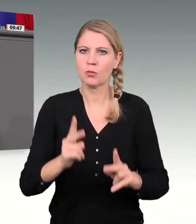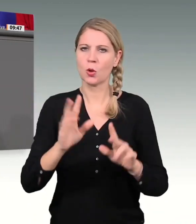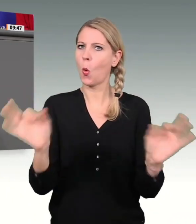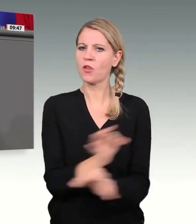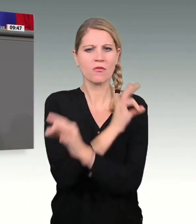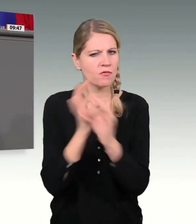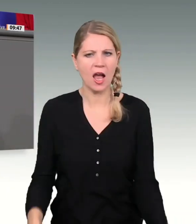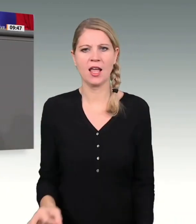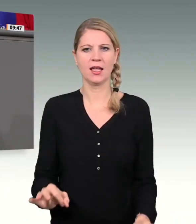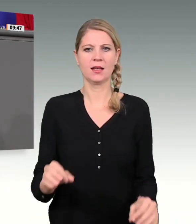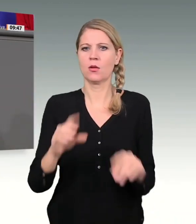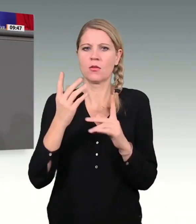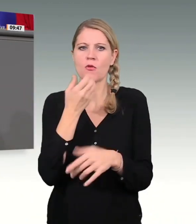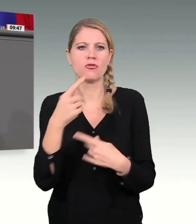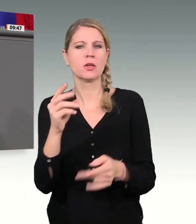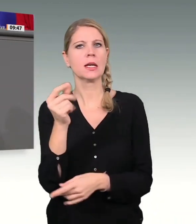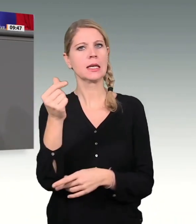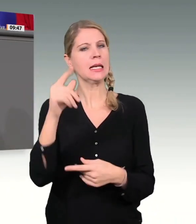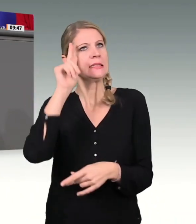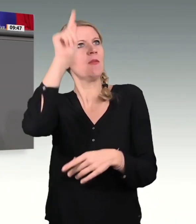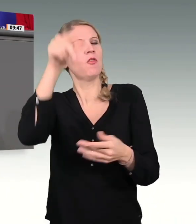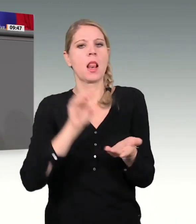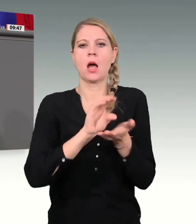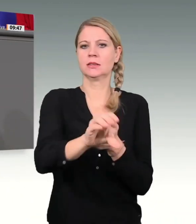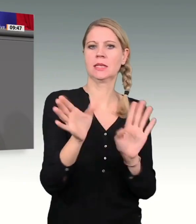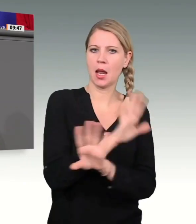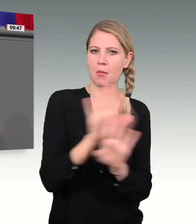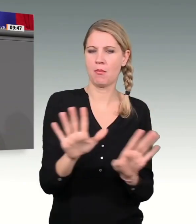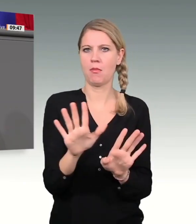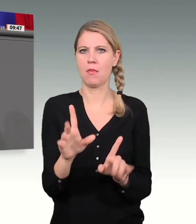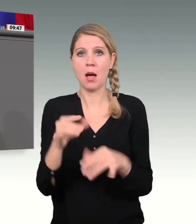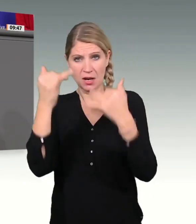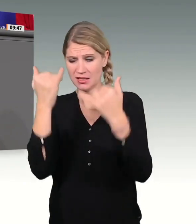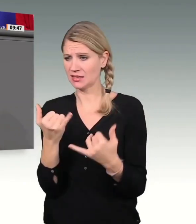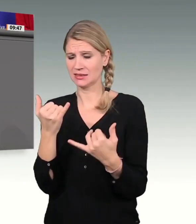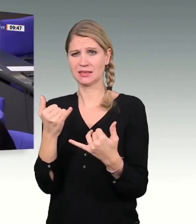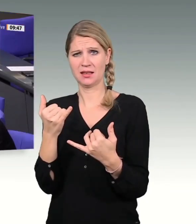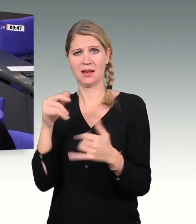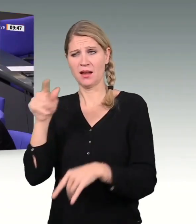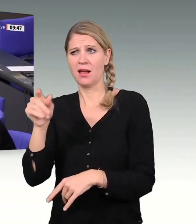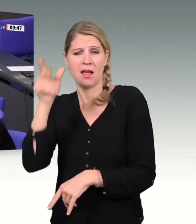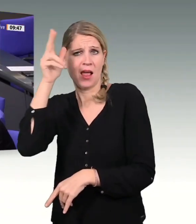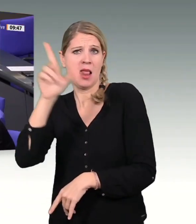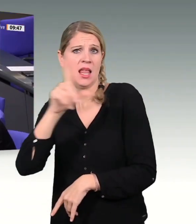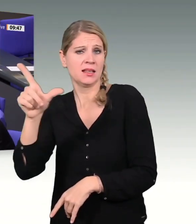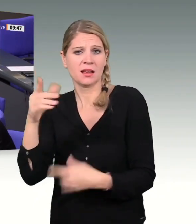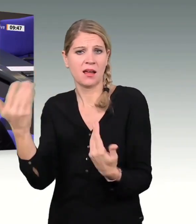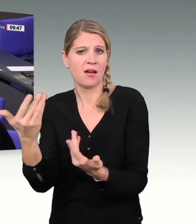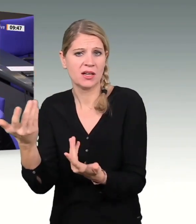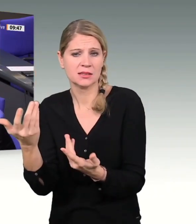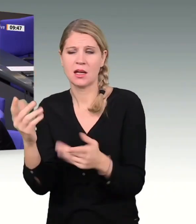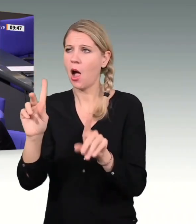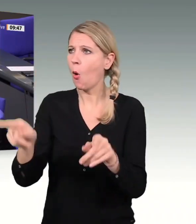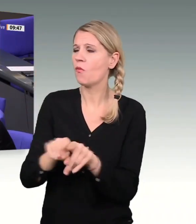Täuschungsmanöver von Herrn Linde hat doch nur einen einzigen Grund. Sie brauchen dringend Geld, und Sie wollen nicht die Steuer für die Vermögen